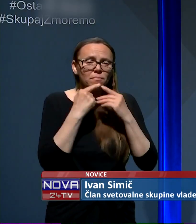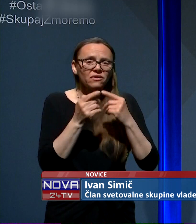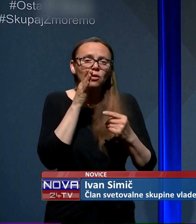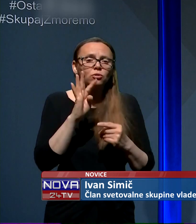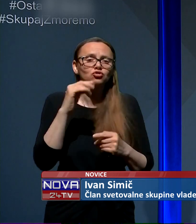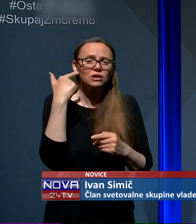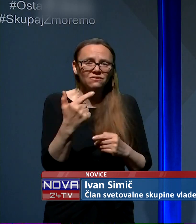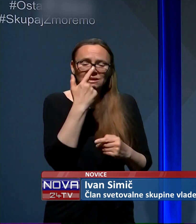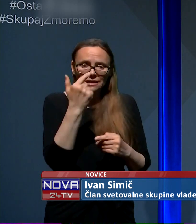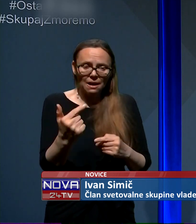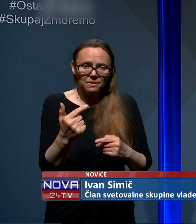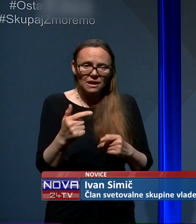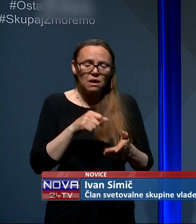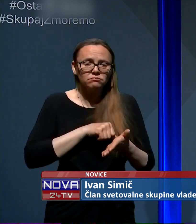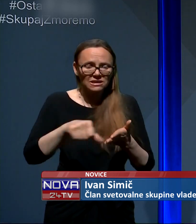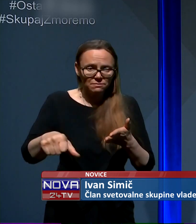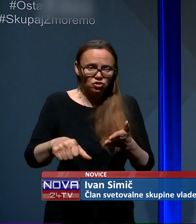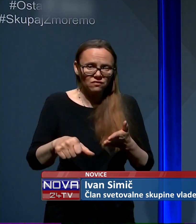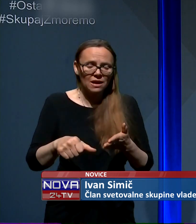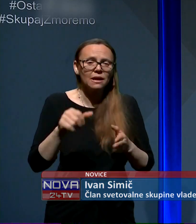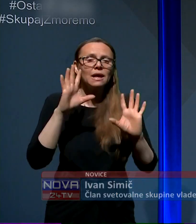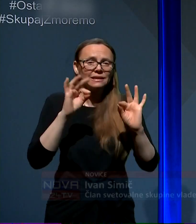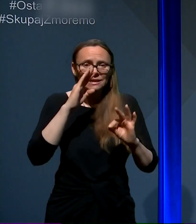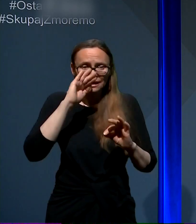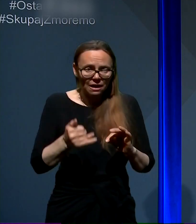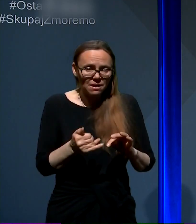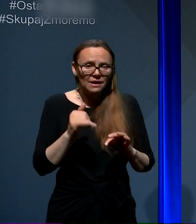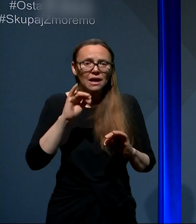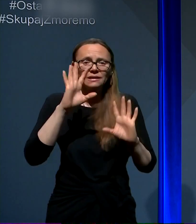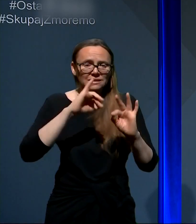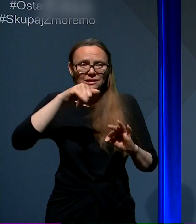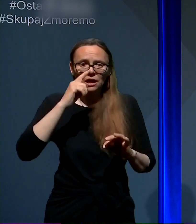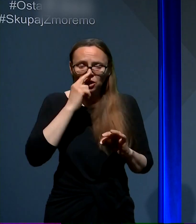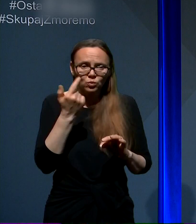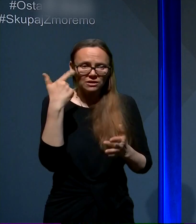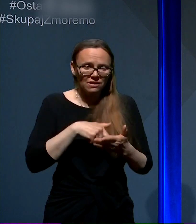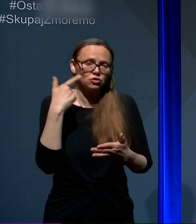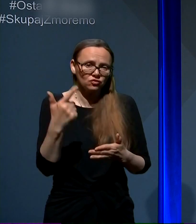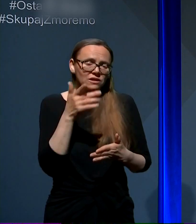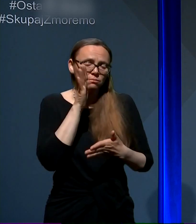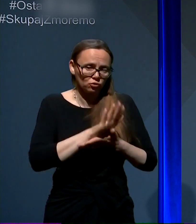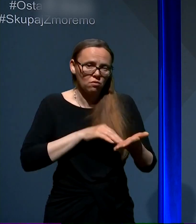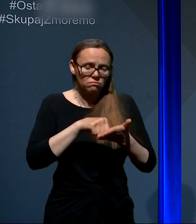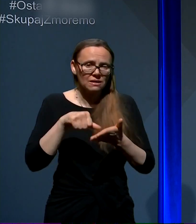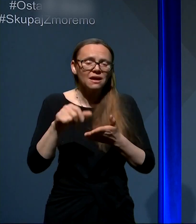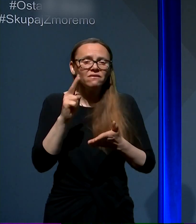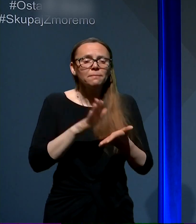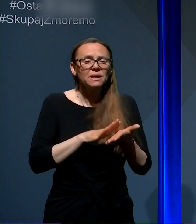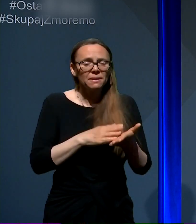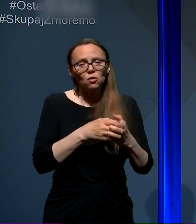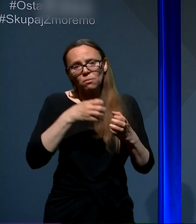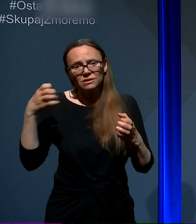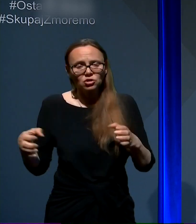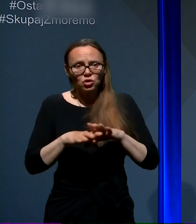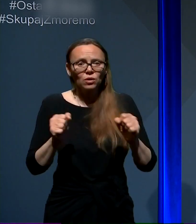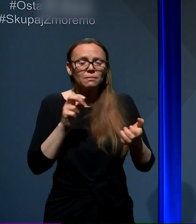24. aprila, potem 10. maja in 10. junija 2020. V primeru podašanja ukrepov še v